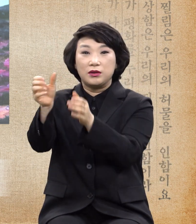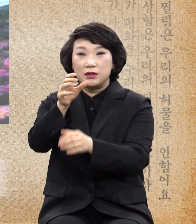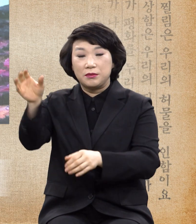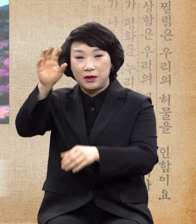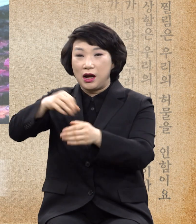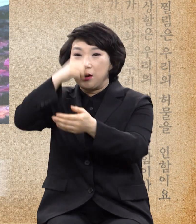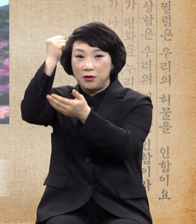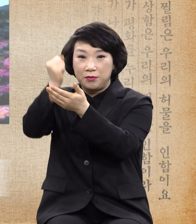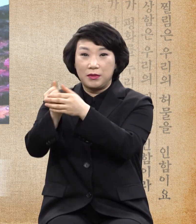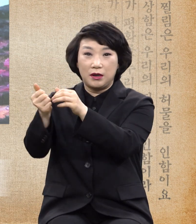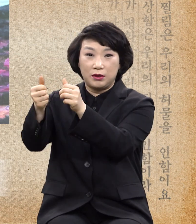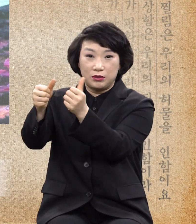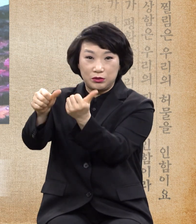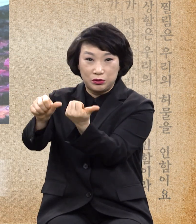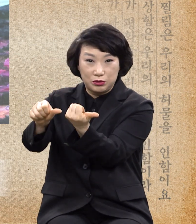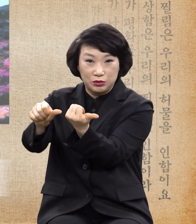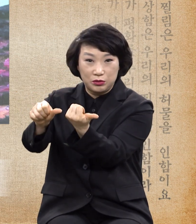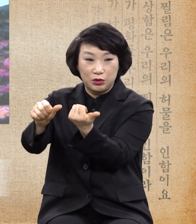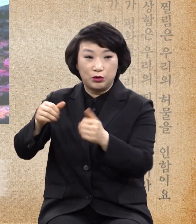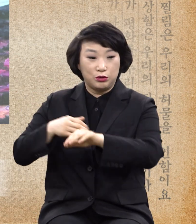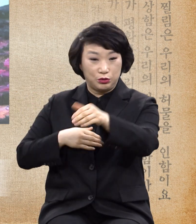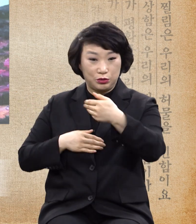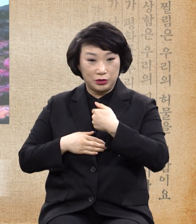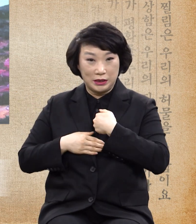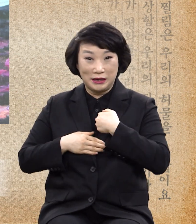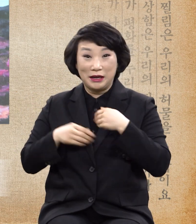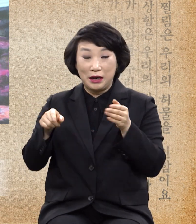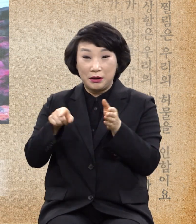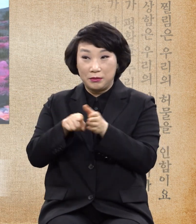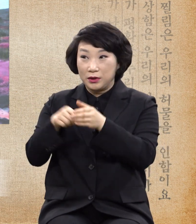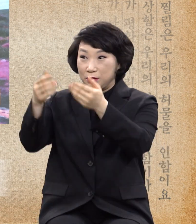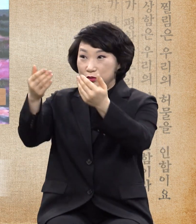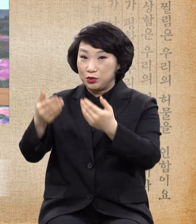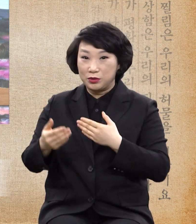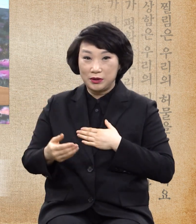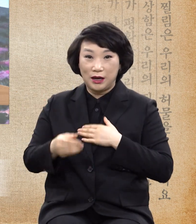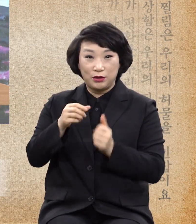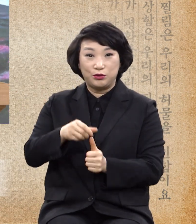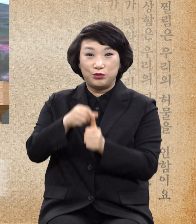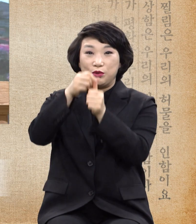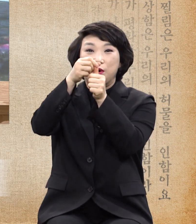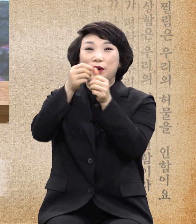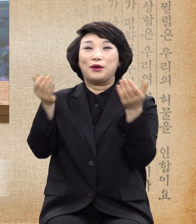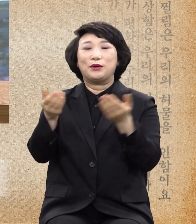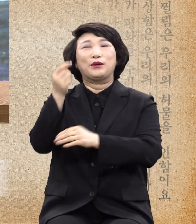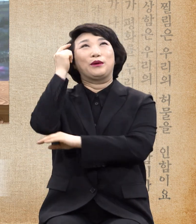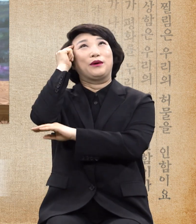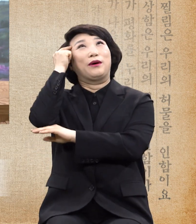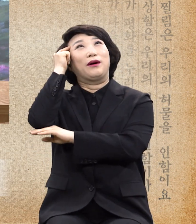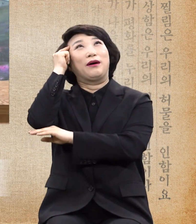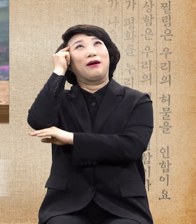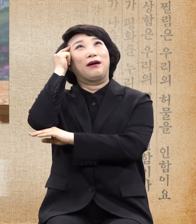우리에게 믿음을 주시고 구원하신 일을 가만히 생각해보면